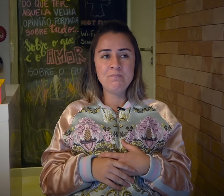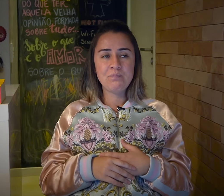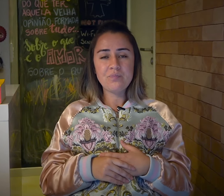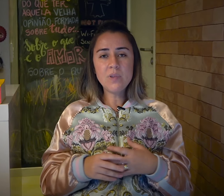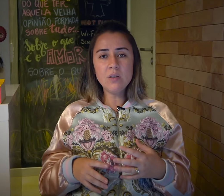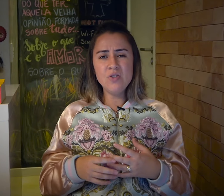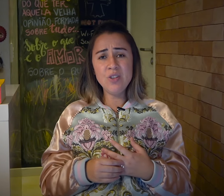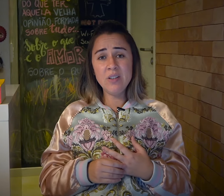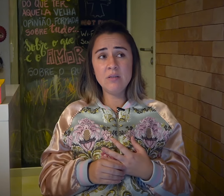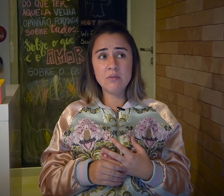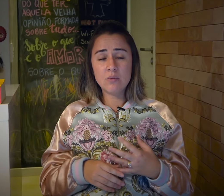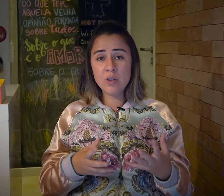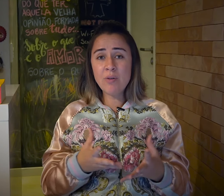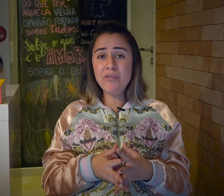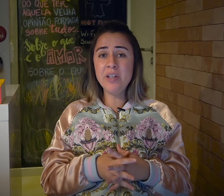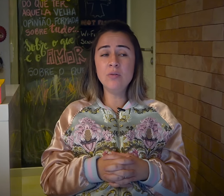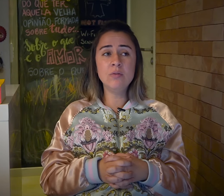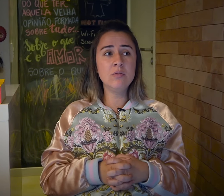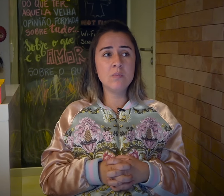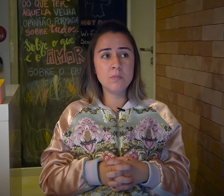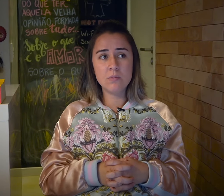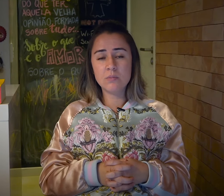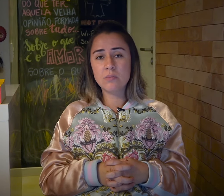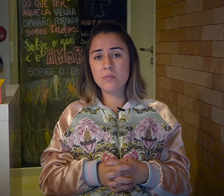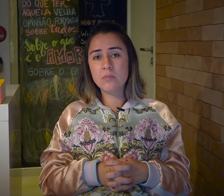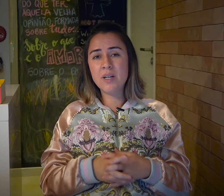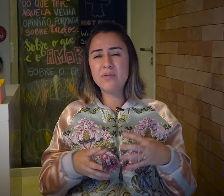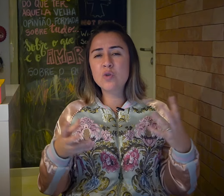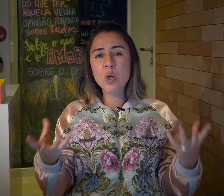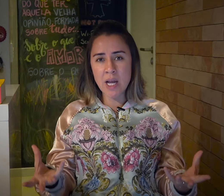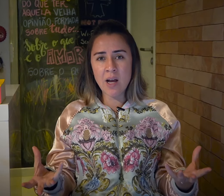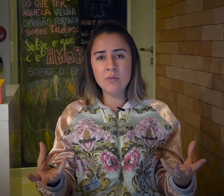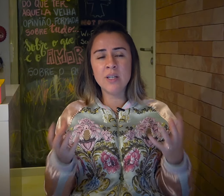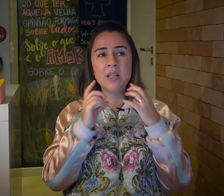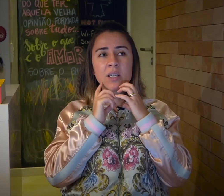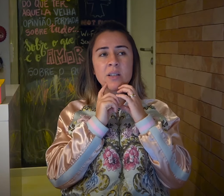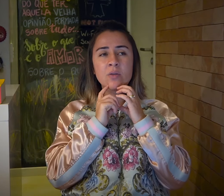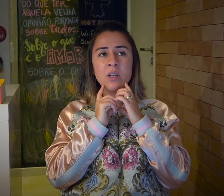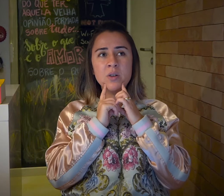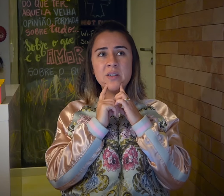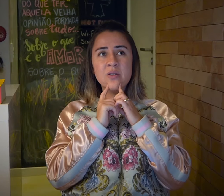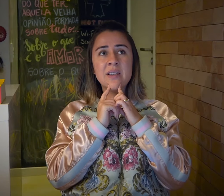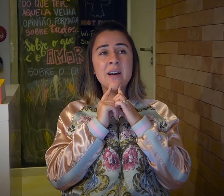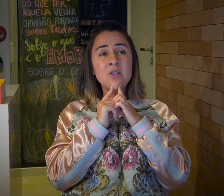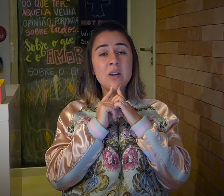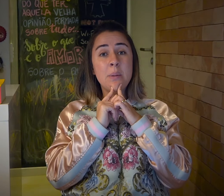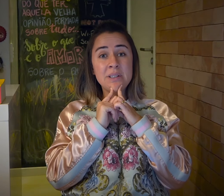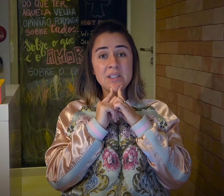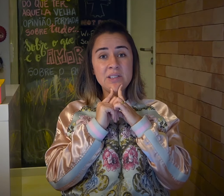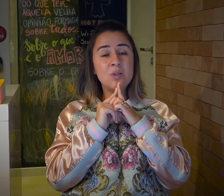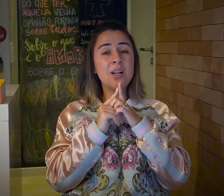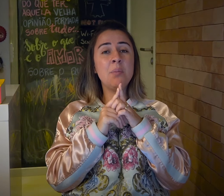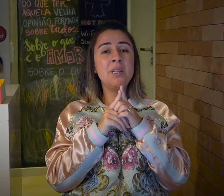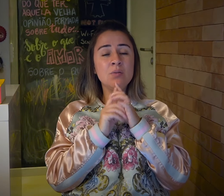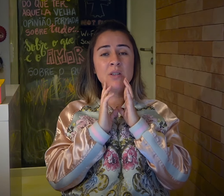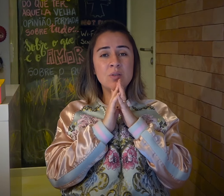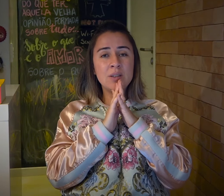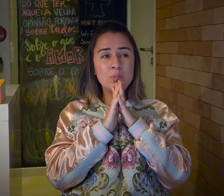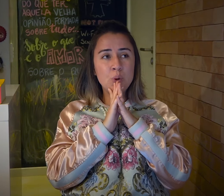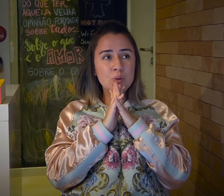De tornar o filho mais funcional, né? Dentro da nossa sociedade. Mas, às vezes, isso acaba tendo um resultado um pouco